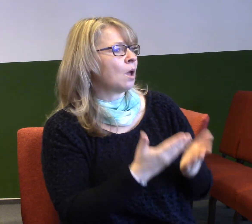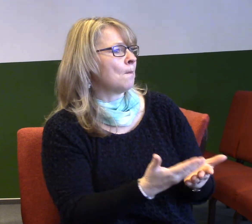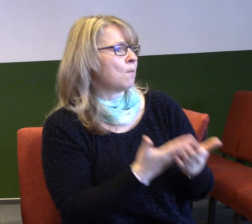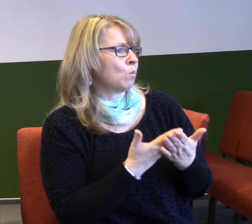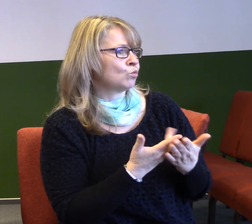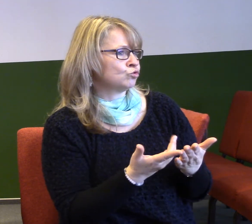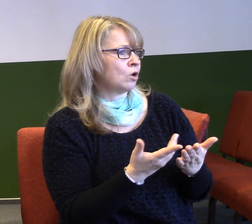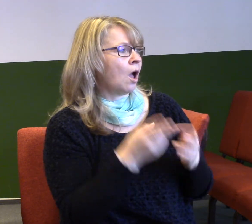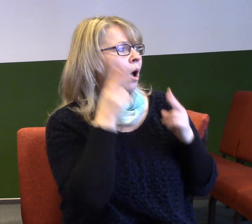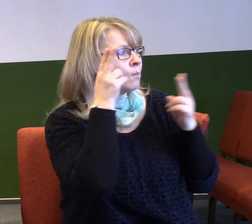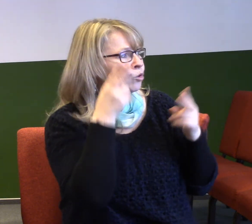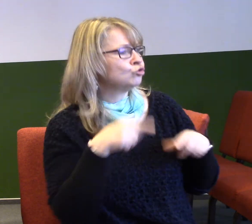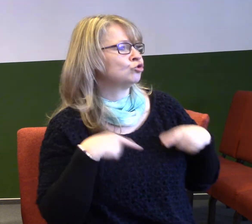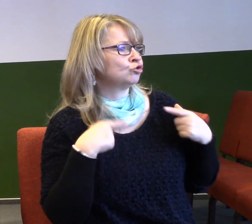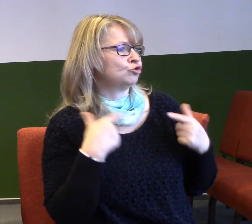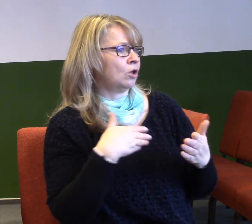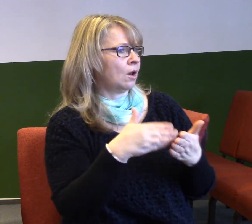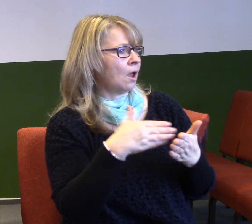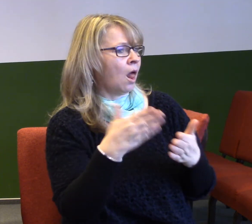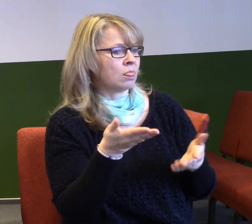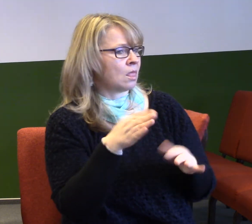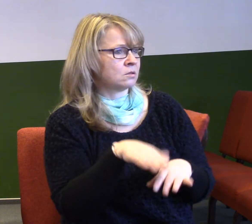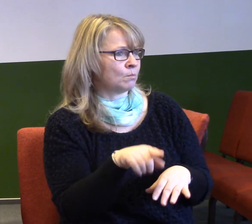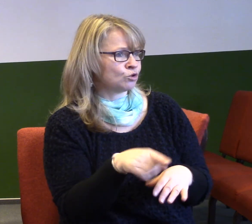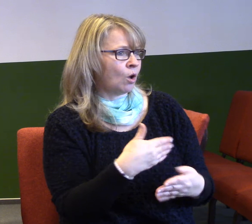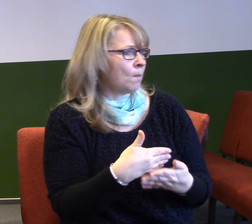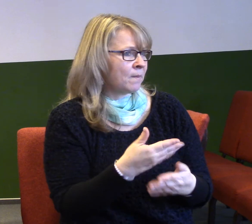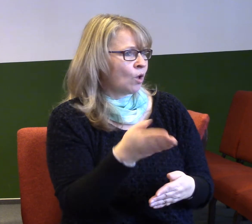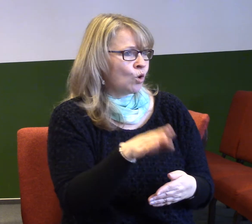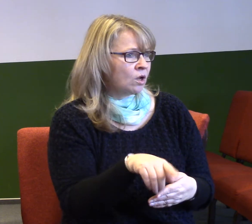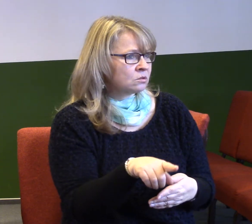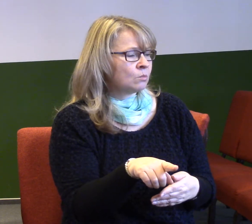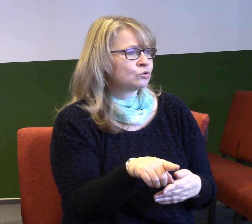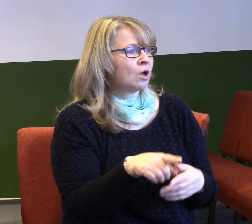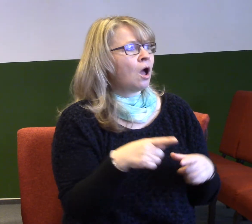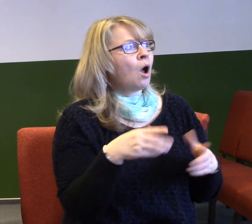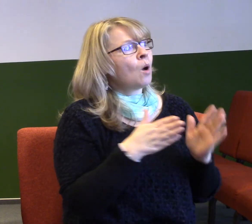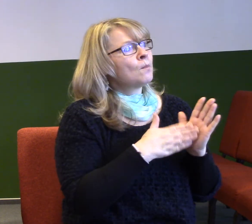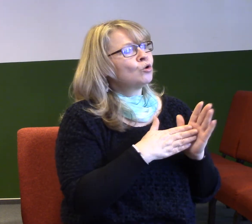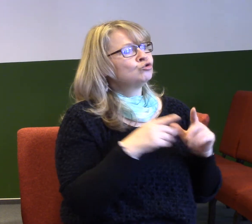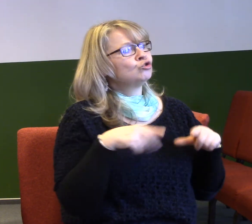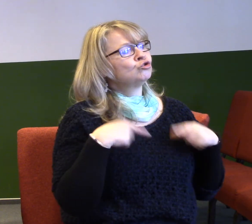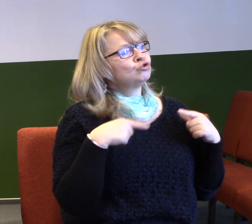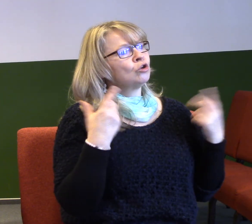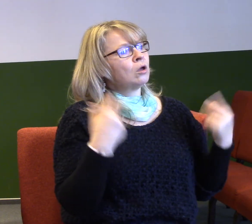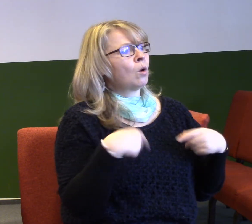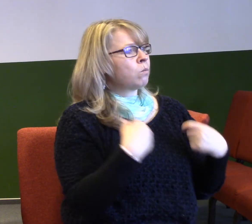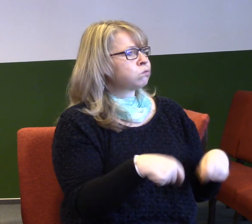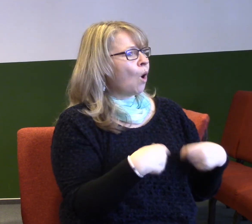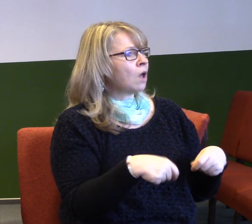Mojžíš přežil. A pak Mojžíš prostě si žil v blahobitu egyptského paláce, oni tam museli žít